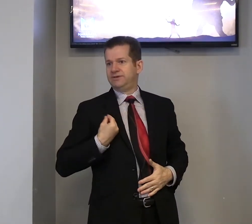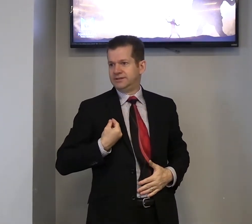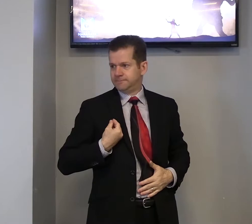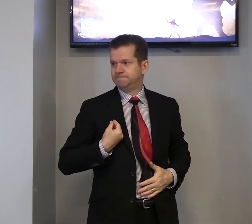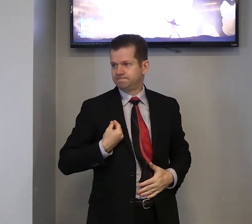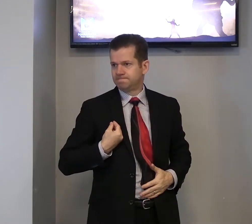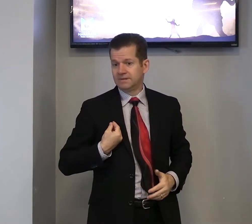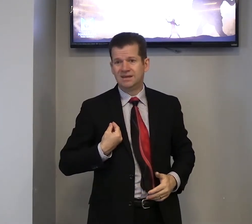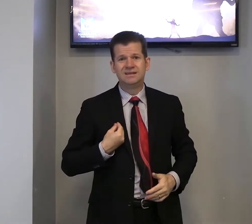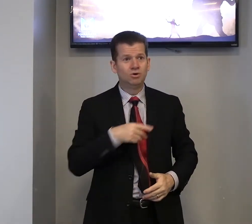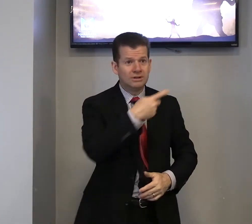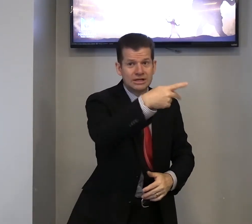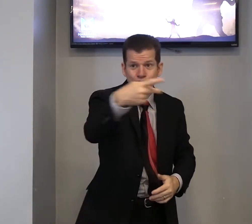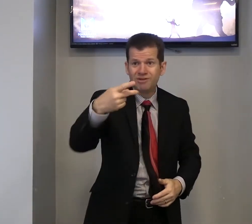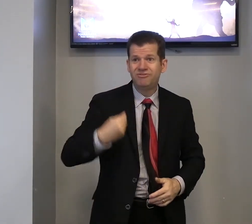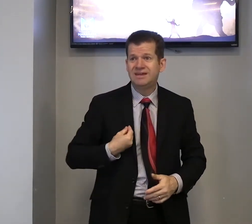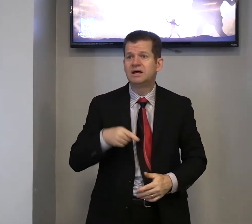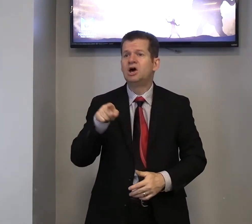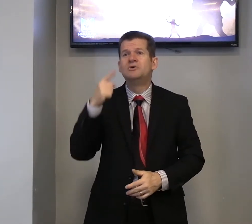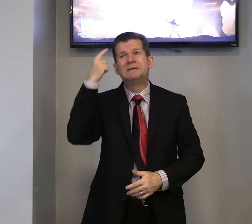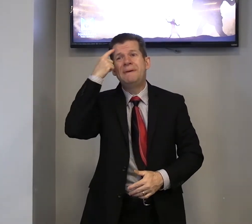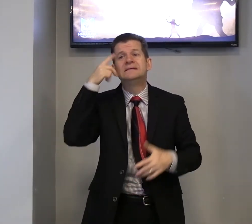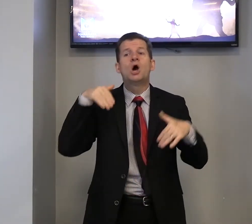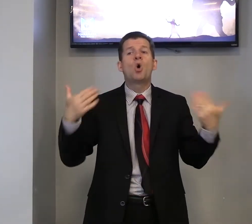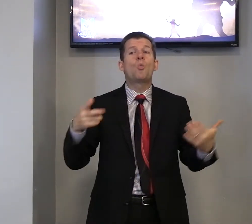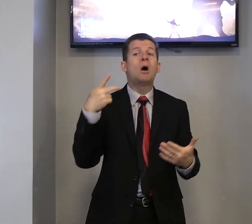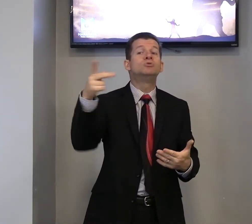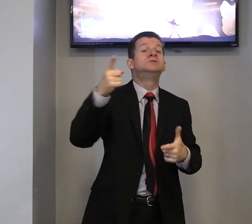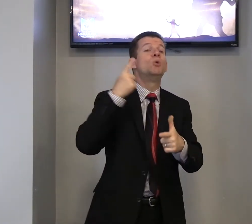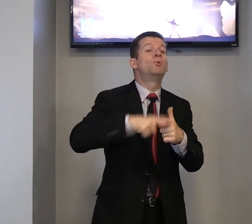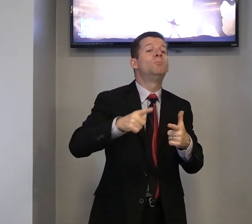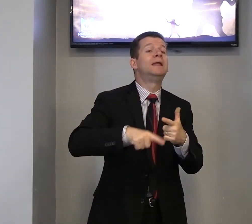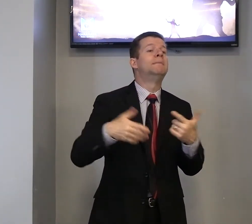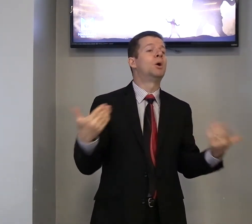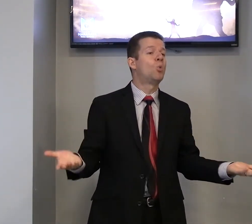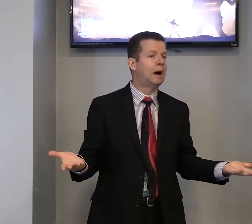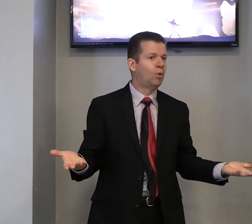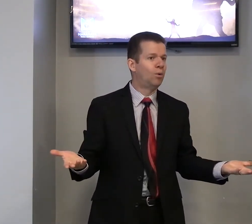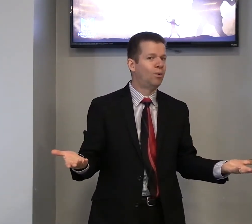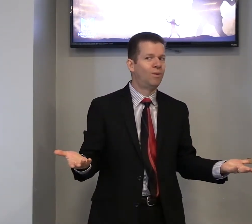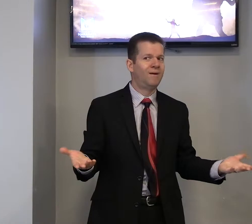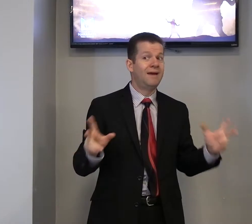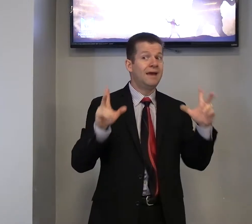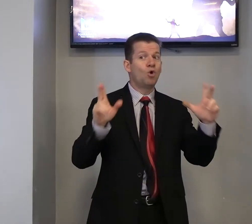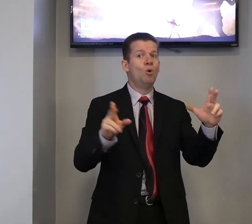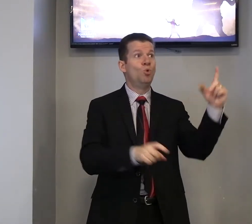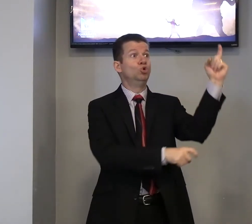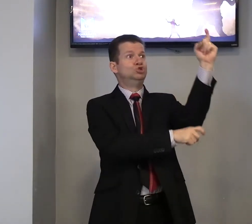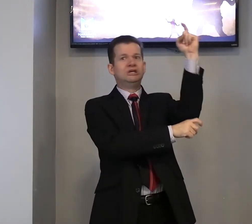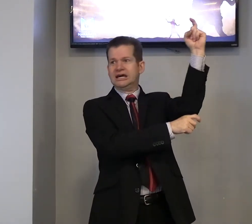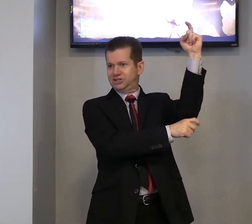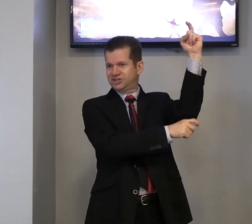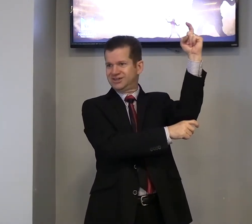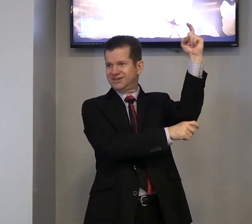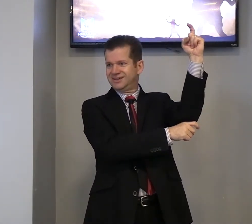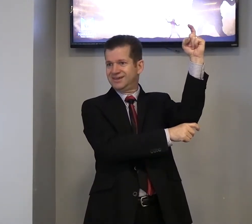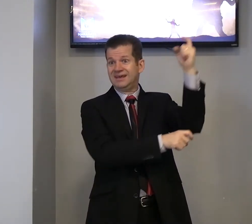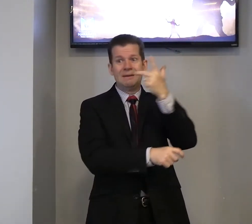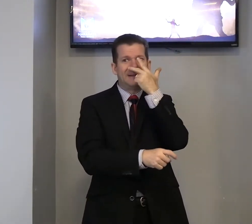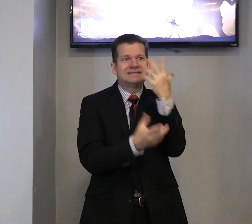vida. Então, na sua vida, você pensa, qual o seu problema? Qual? Como gigante. Parece